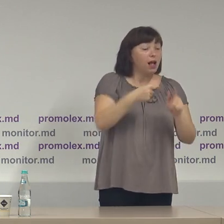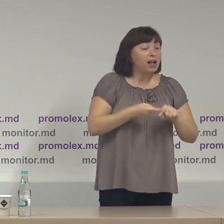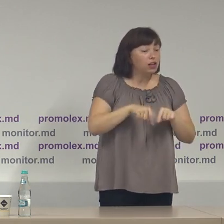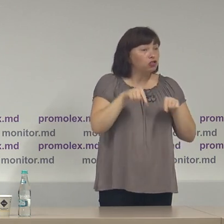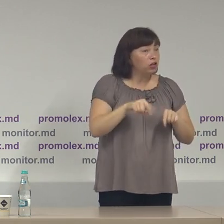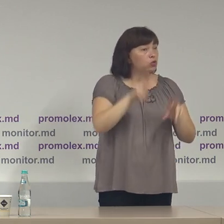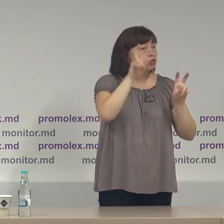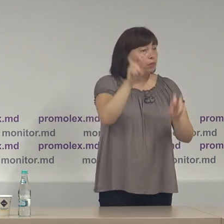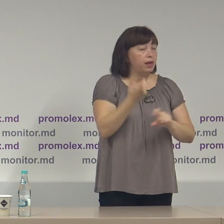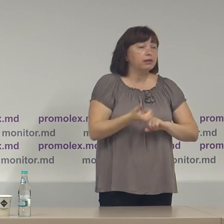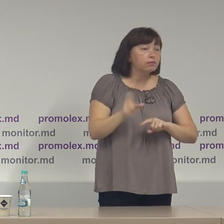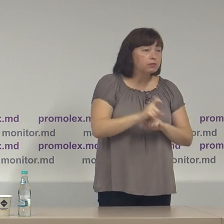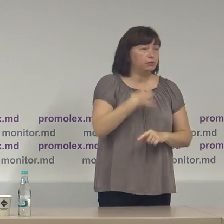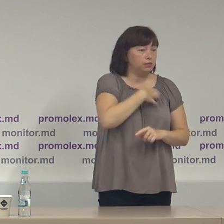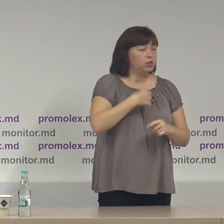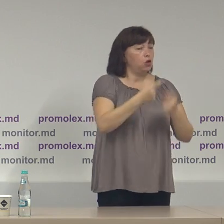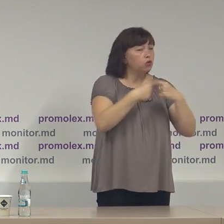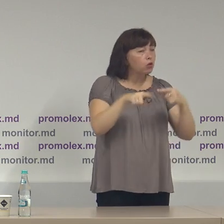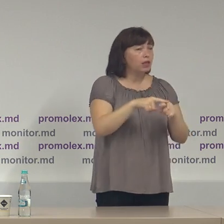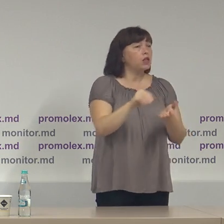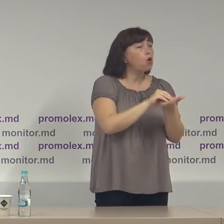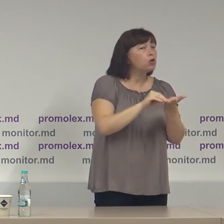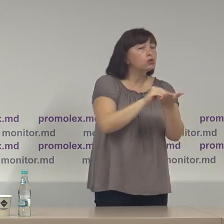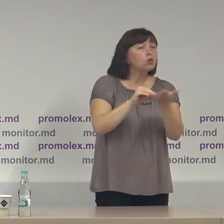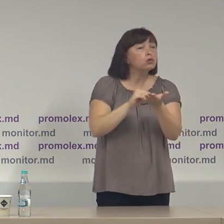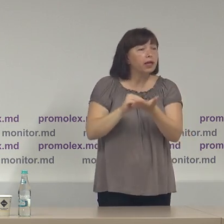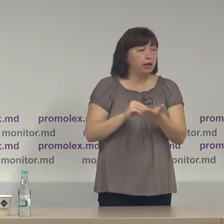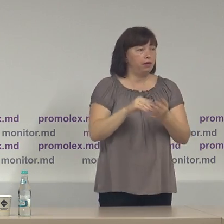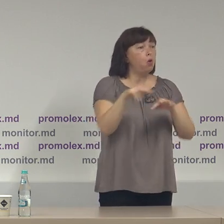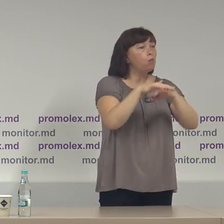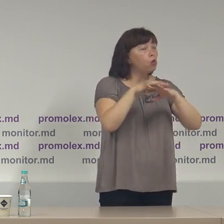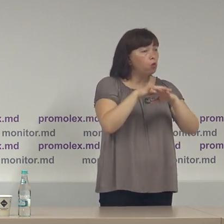subiect este necesar de organizat consultări publice veritabile